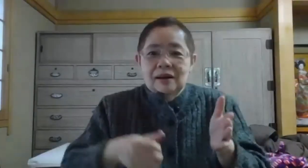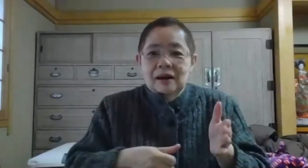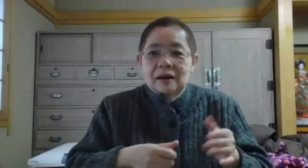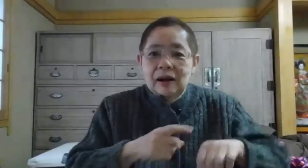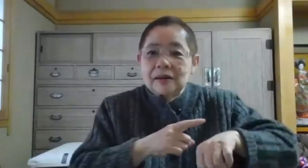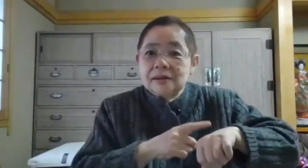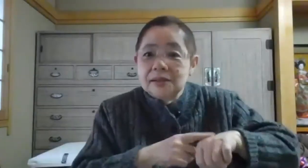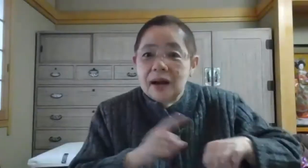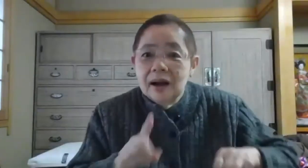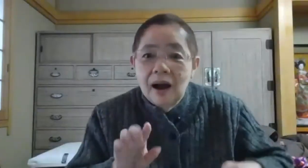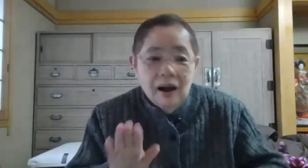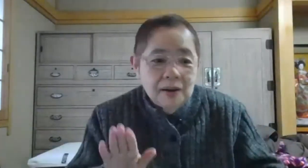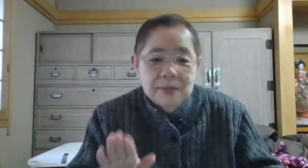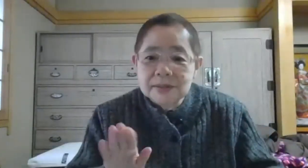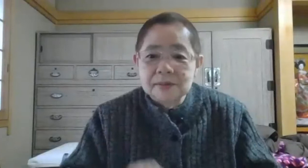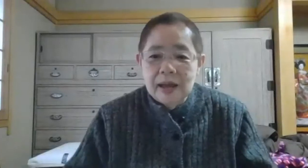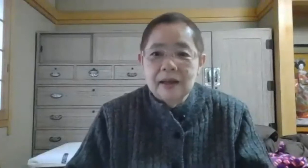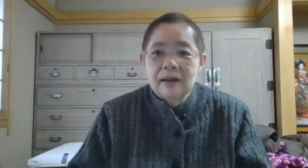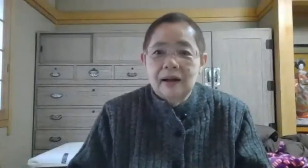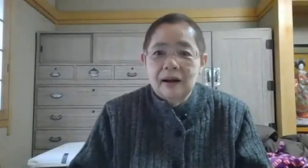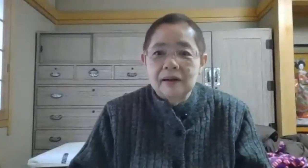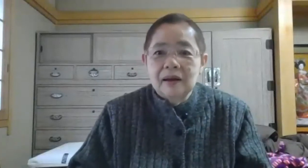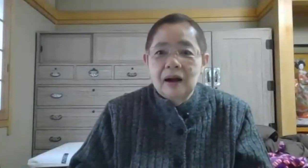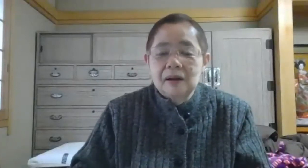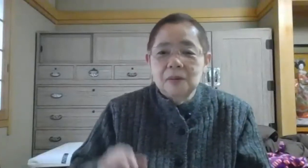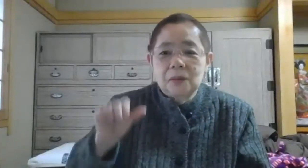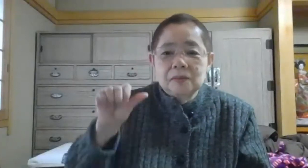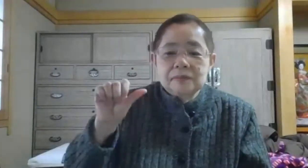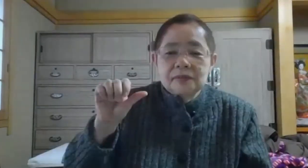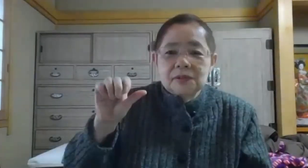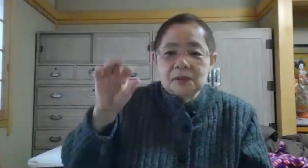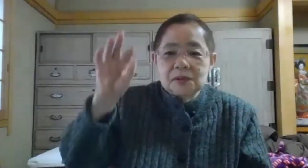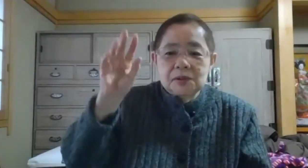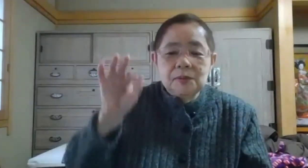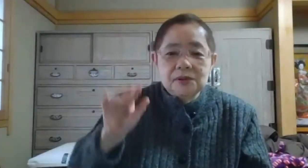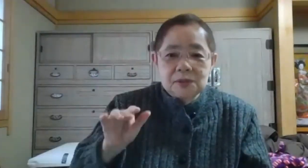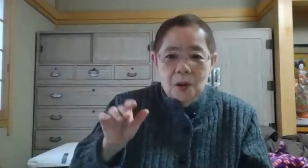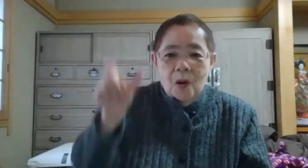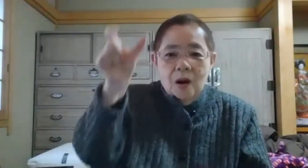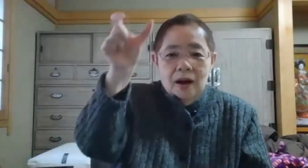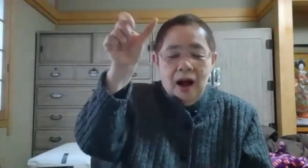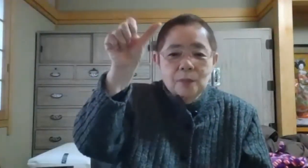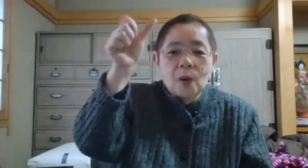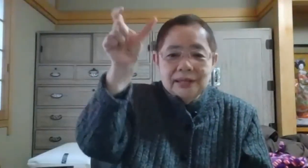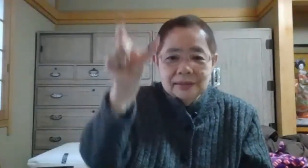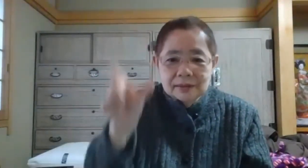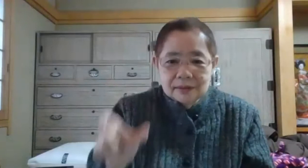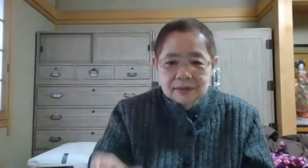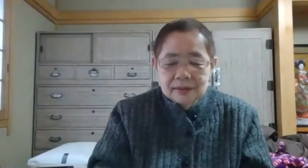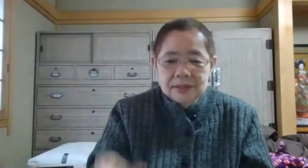はい時間がありますのではいあのその指文字の母音1